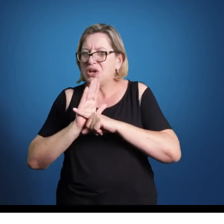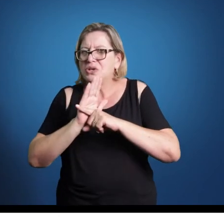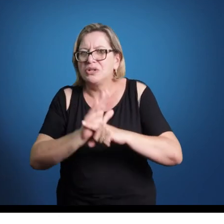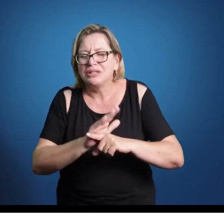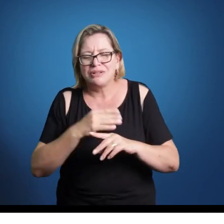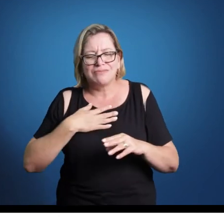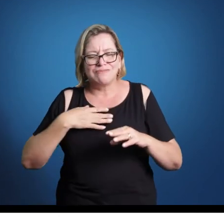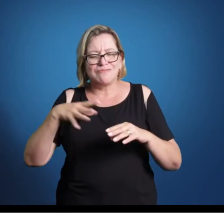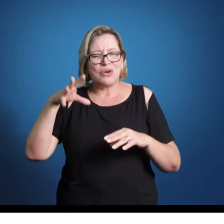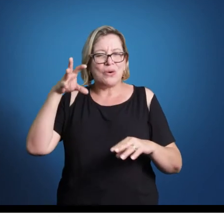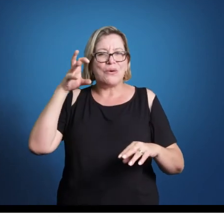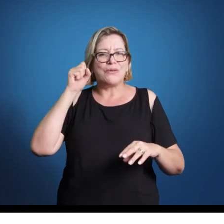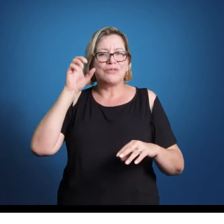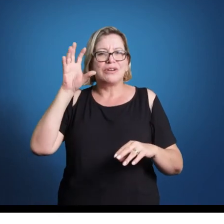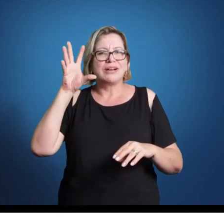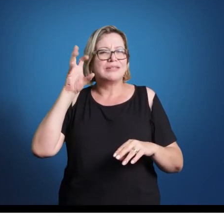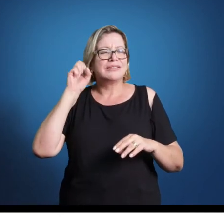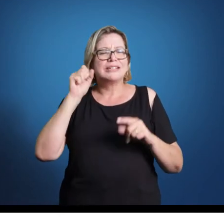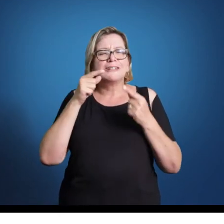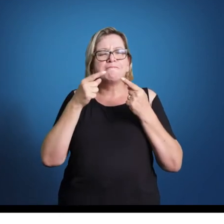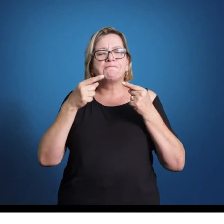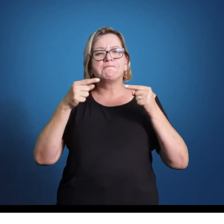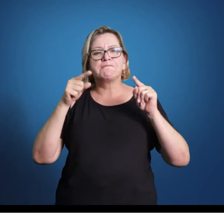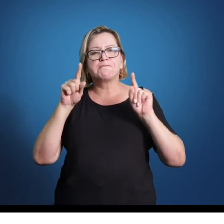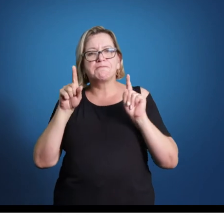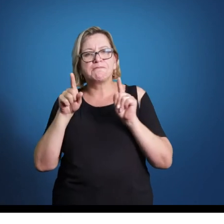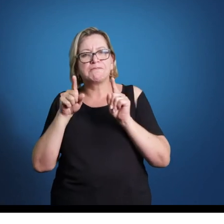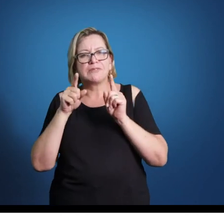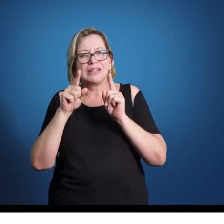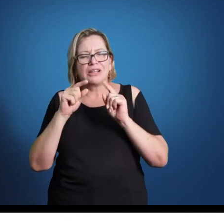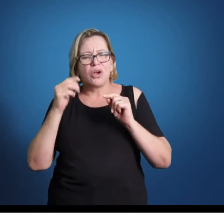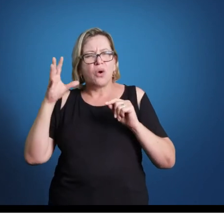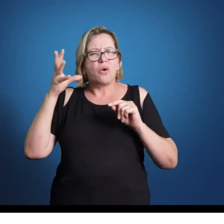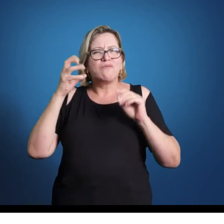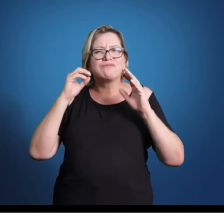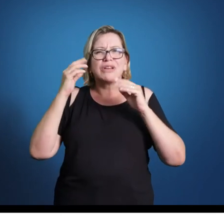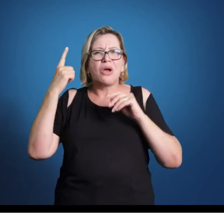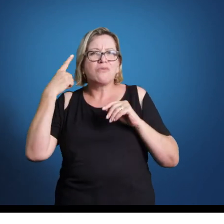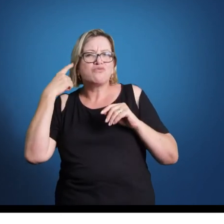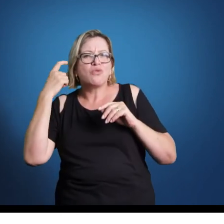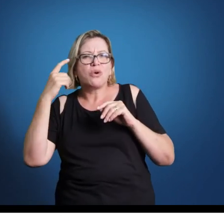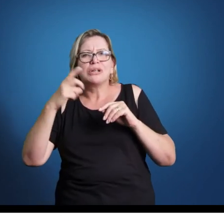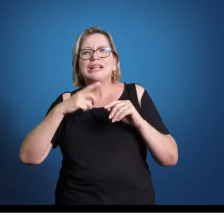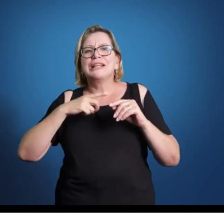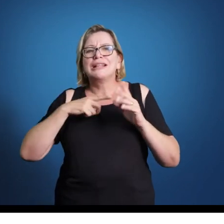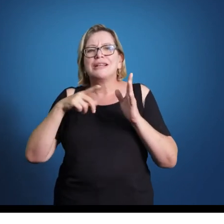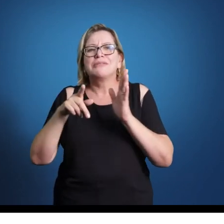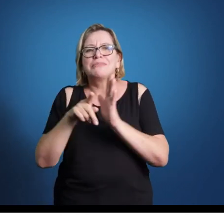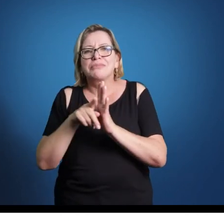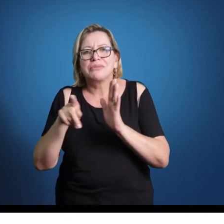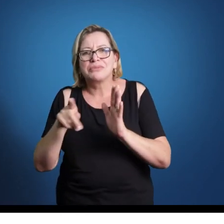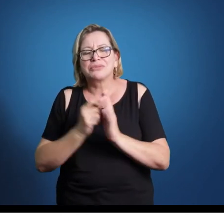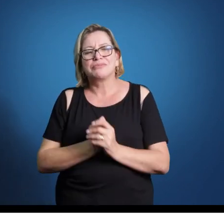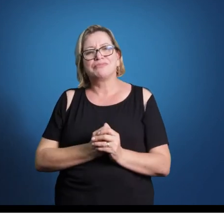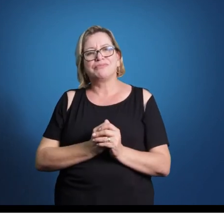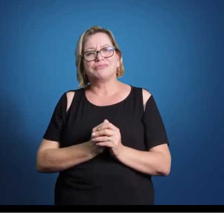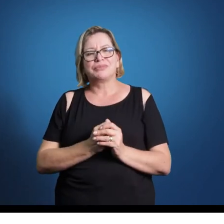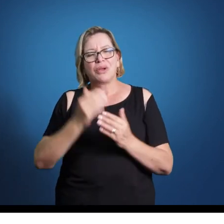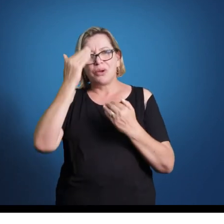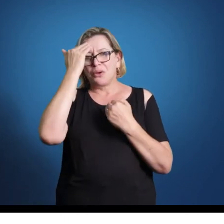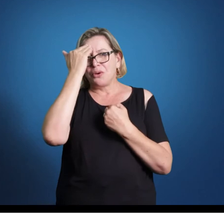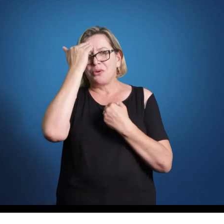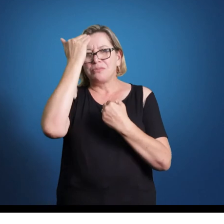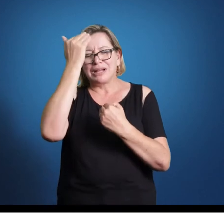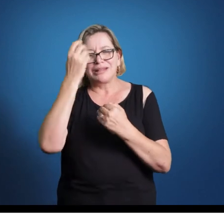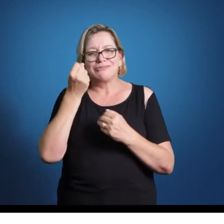importante que você escute a música, que você escute os objetos sonoros que ali estão sendo concatenados. Muito obrigado, qualquer dúvida estamos à